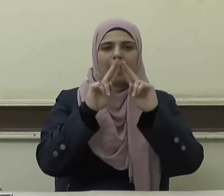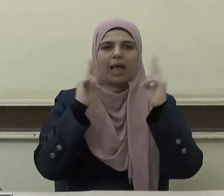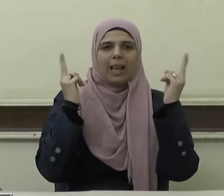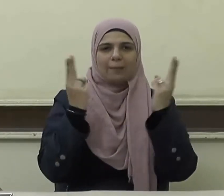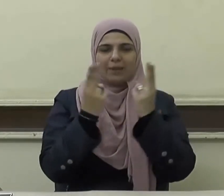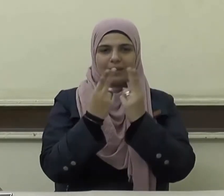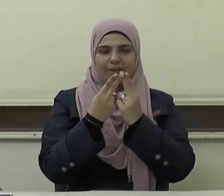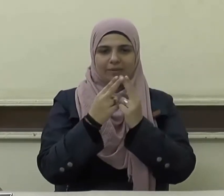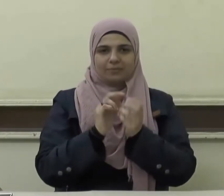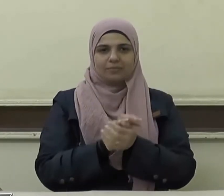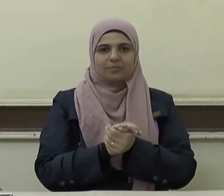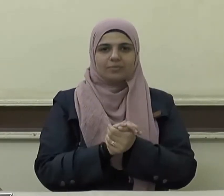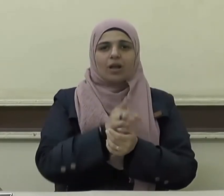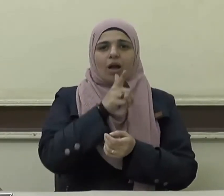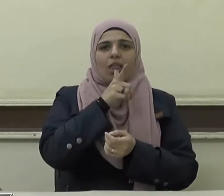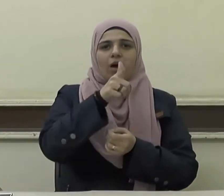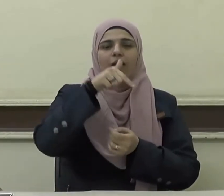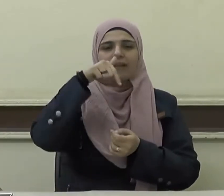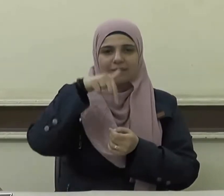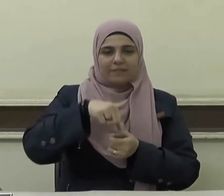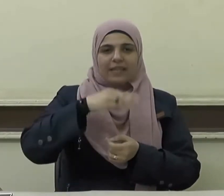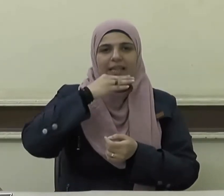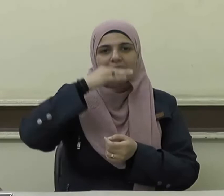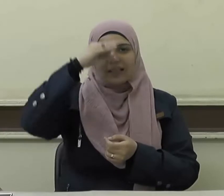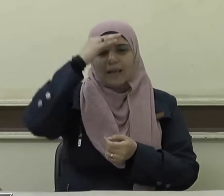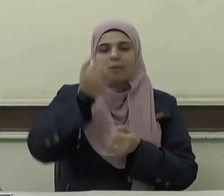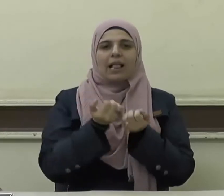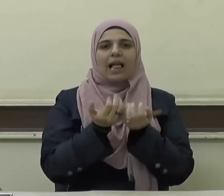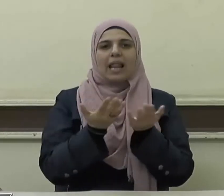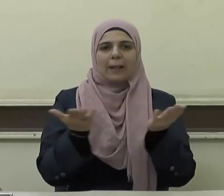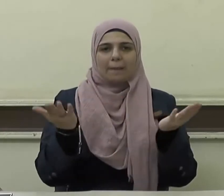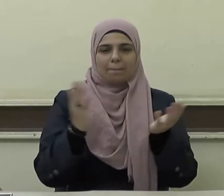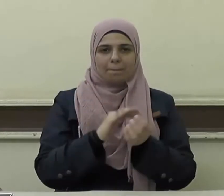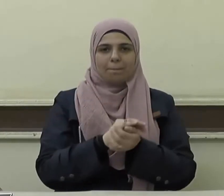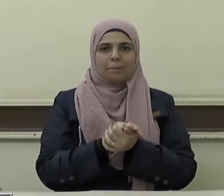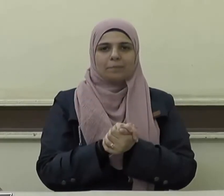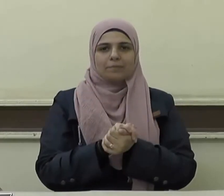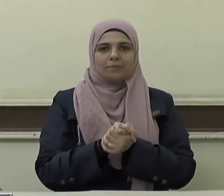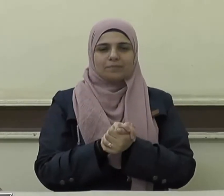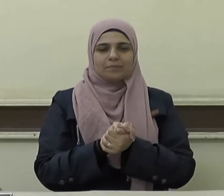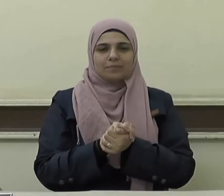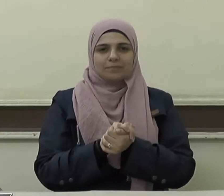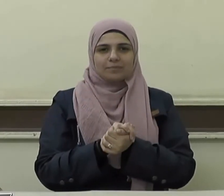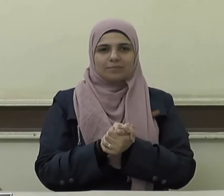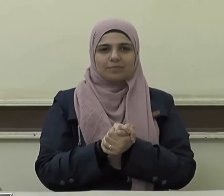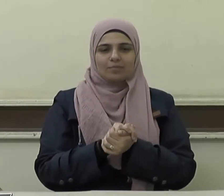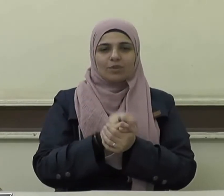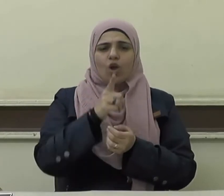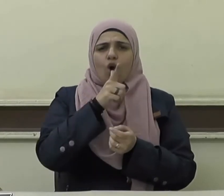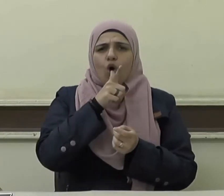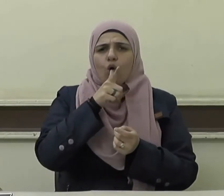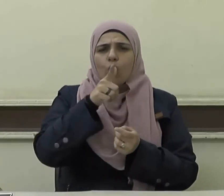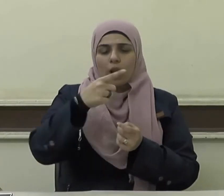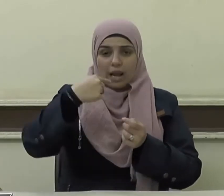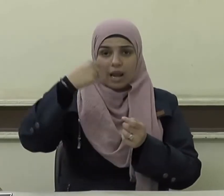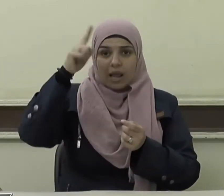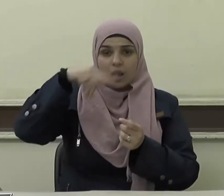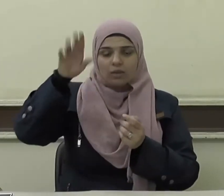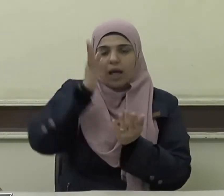رب العالمين القائل في كتابه الكريم قل إنني